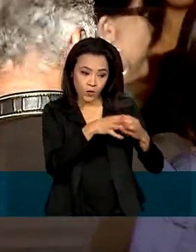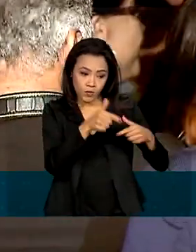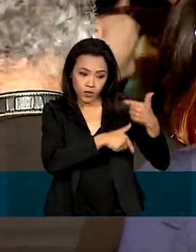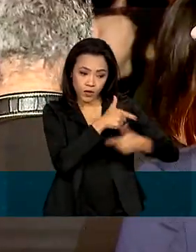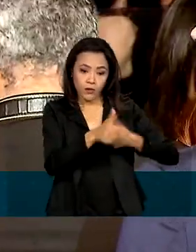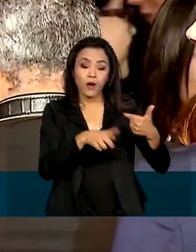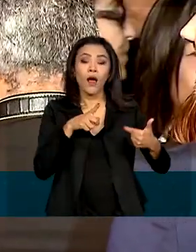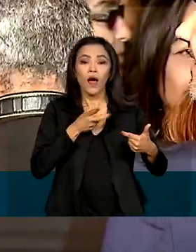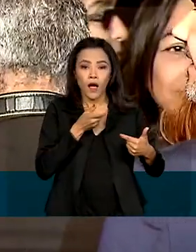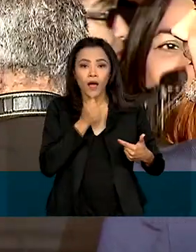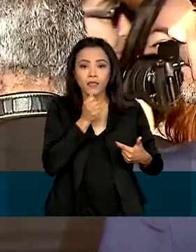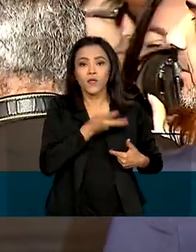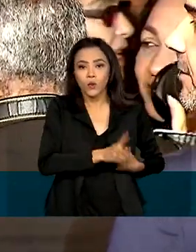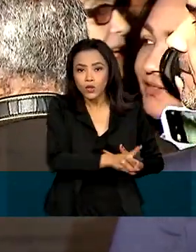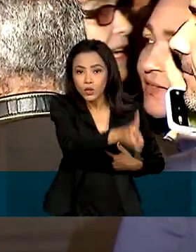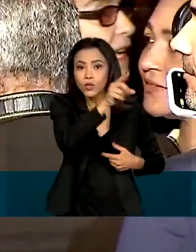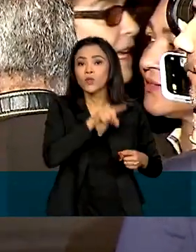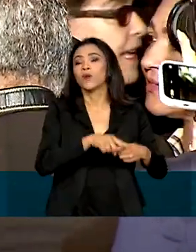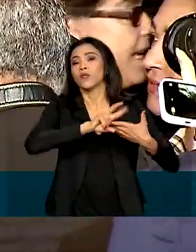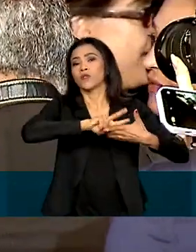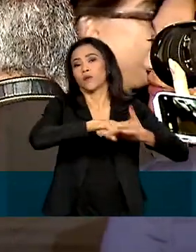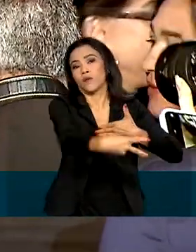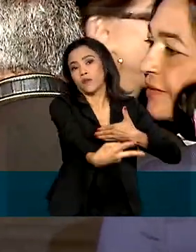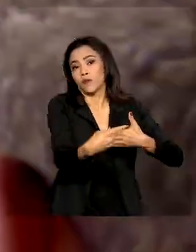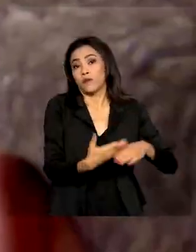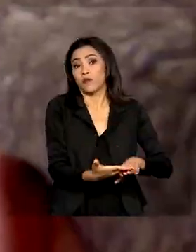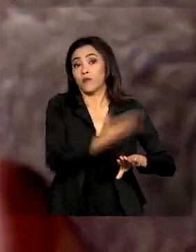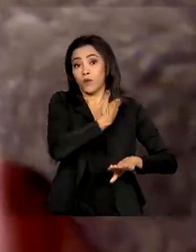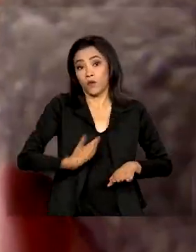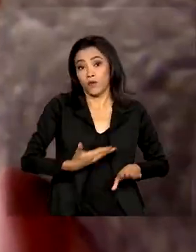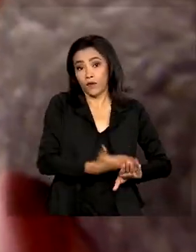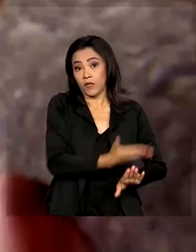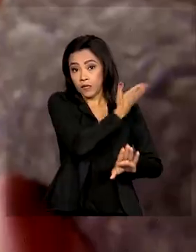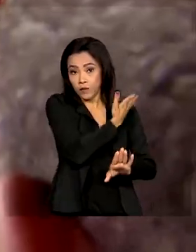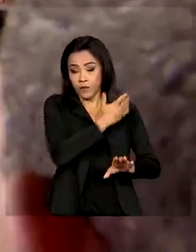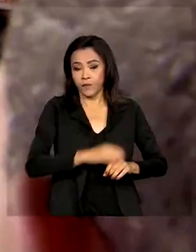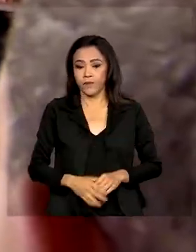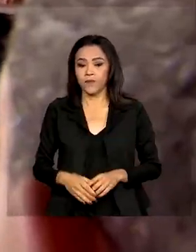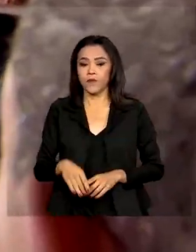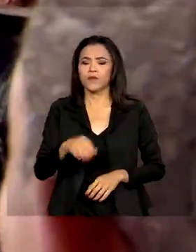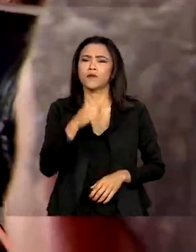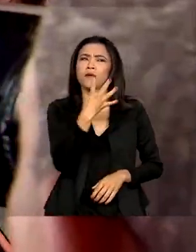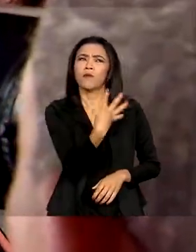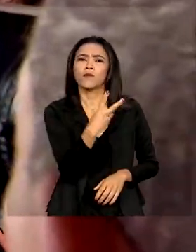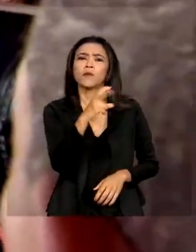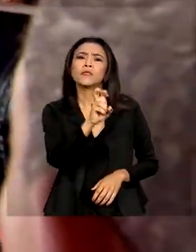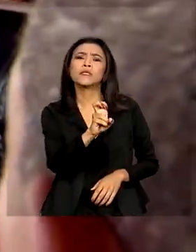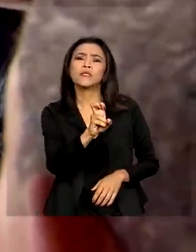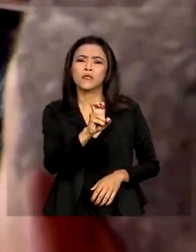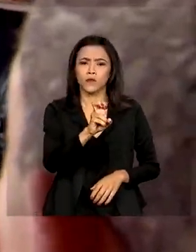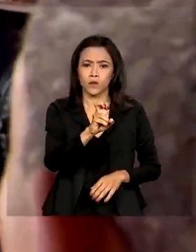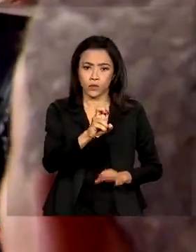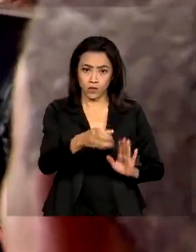impacto de medidas de última hora do governo Bolsonaro. São quatro ou cinco medidas que somam alguns bilhões.